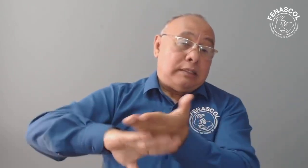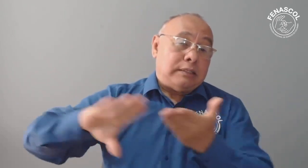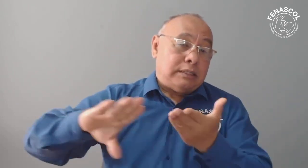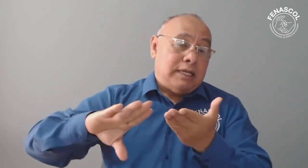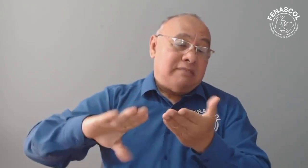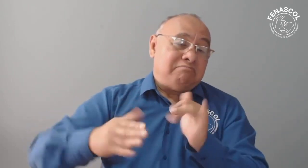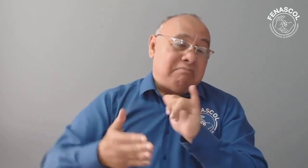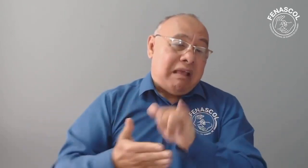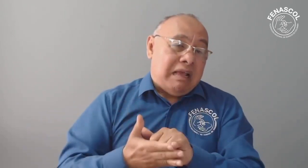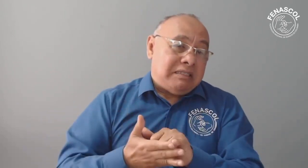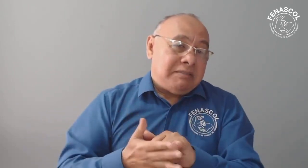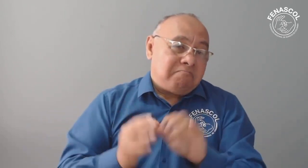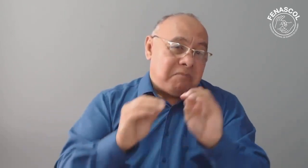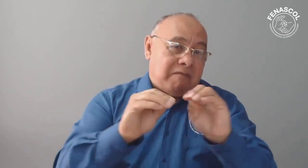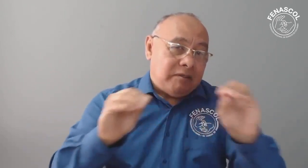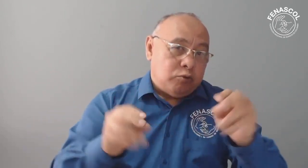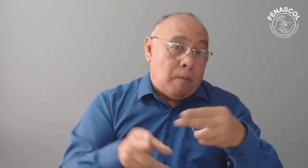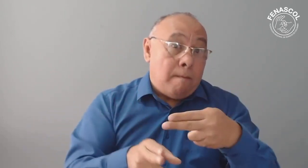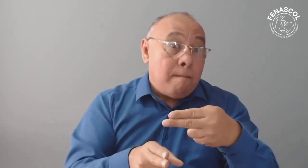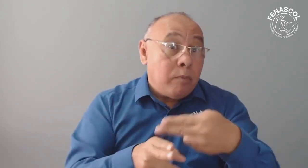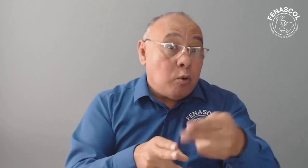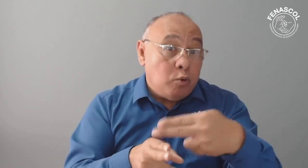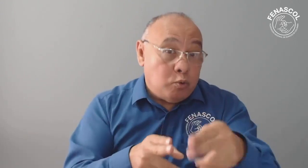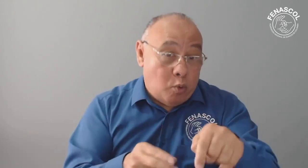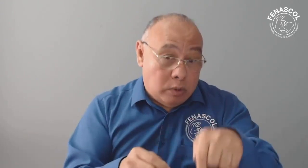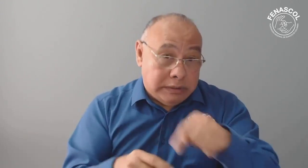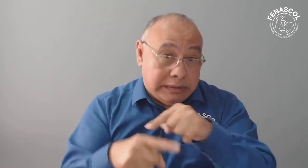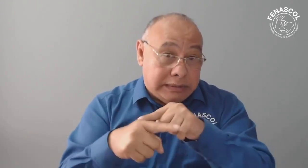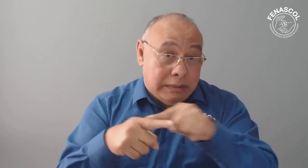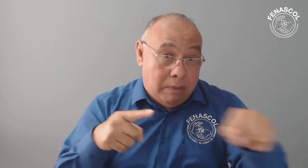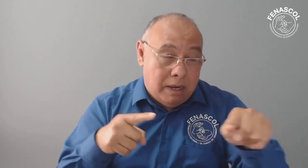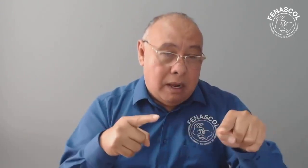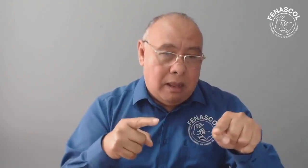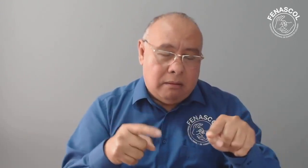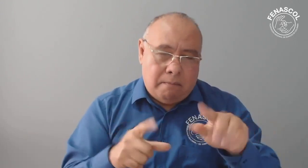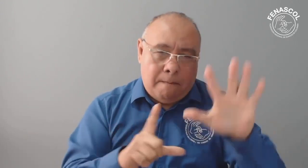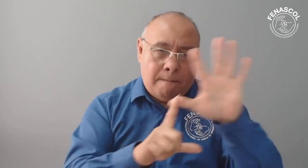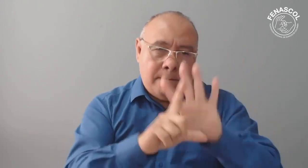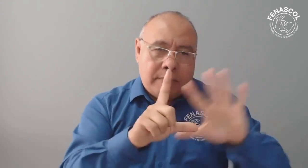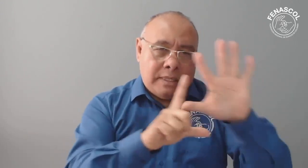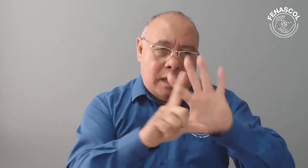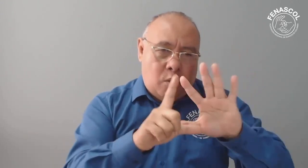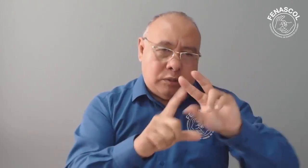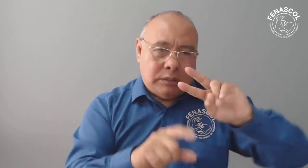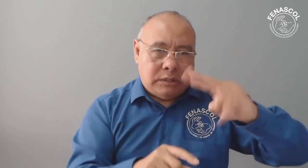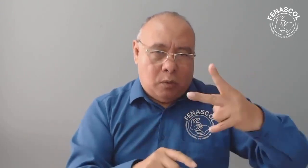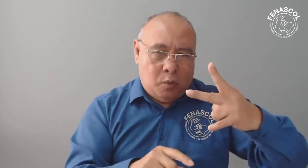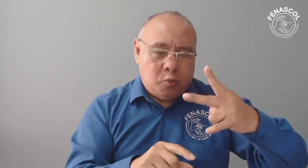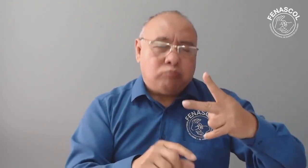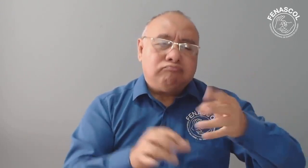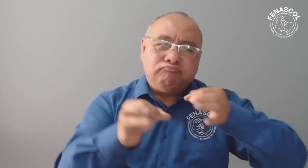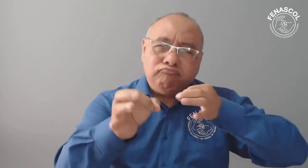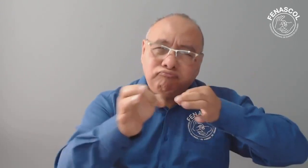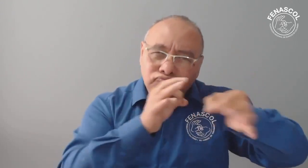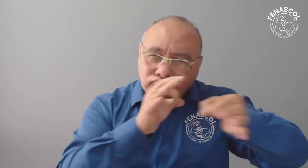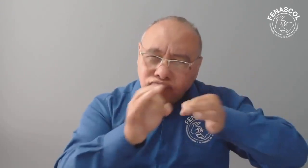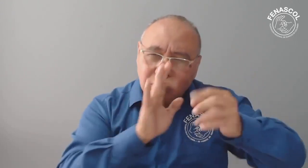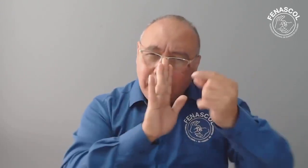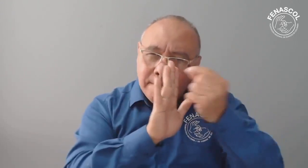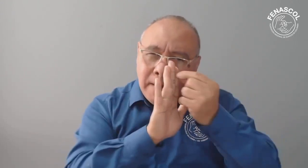Así que esta semana haremos divulgación de un segundo video para dar explicación de los